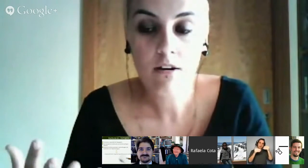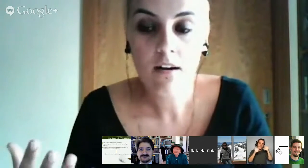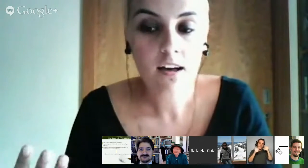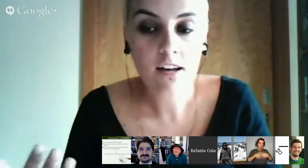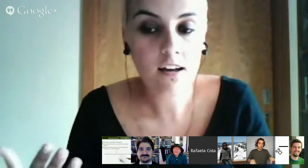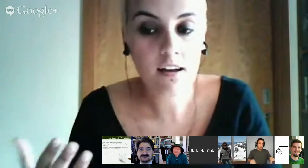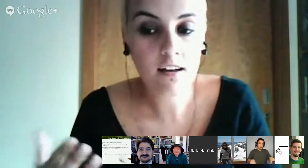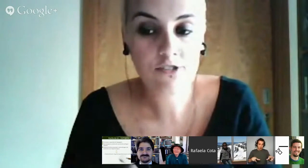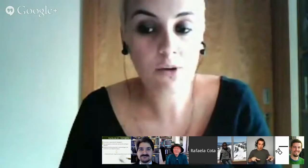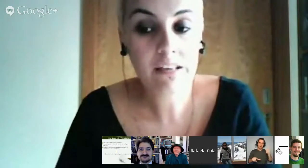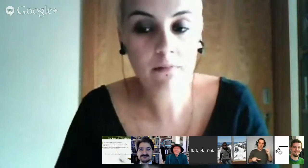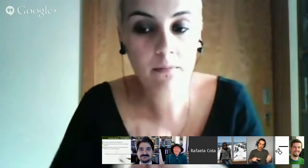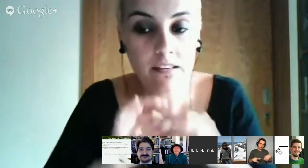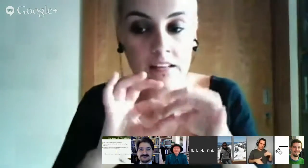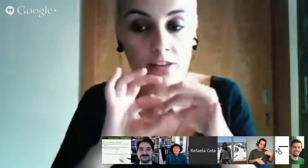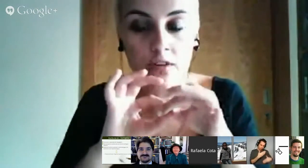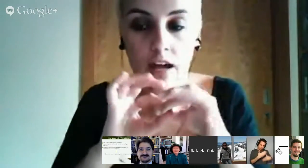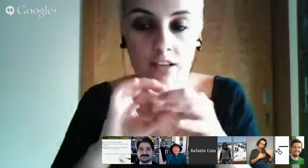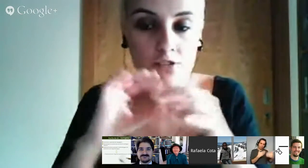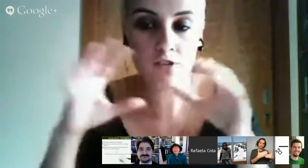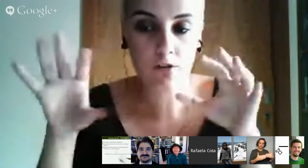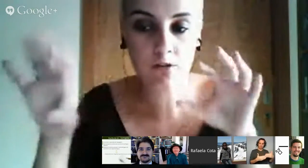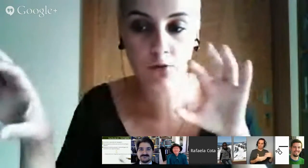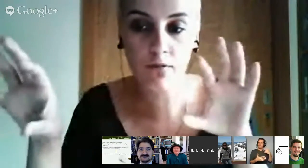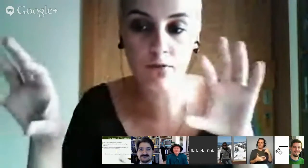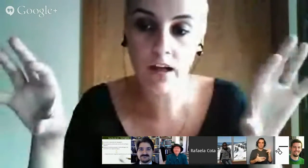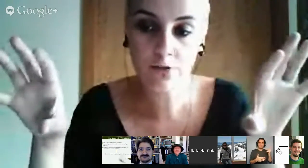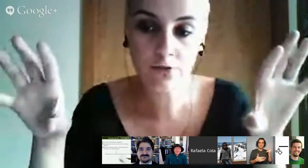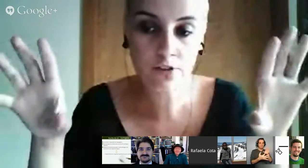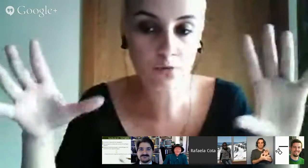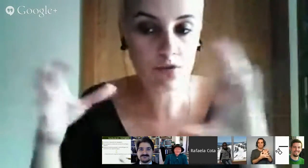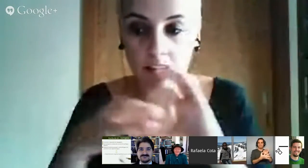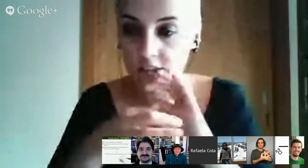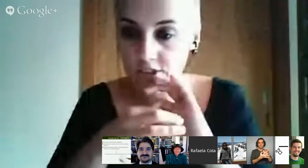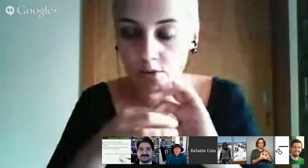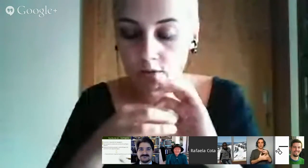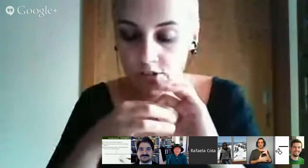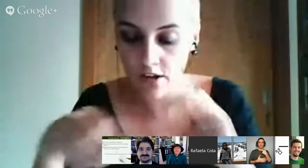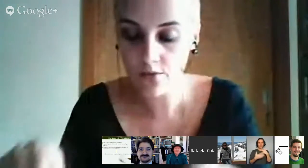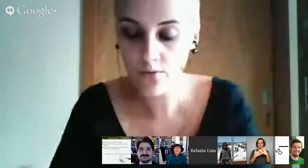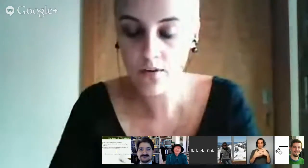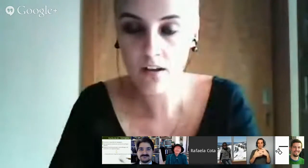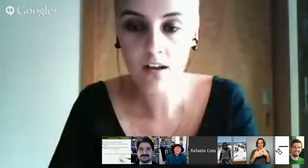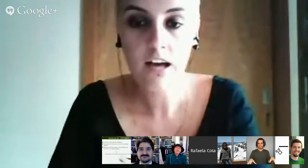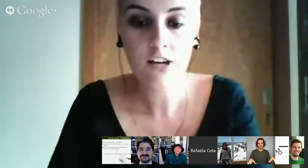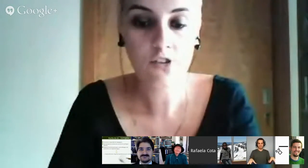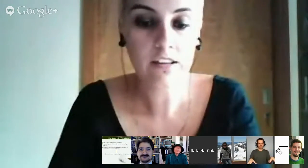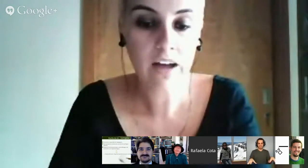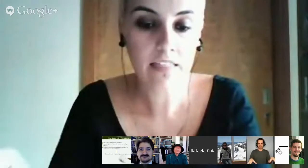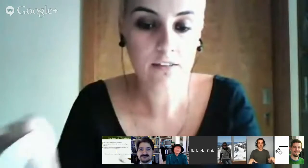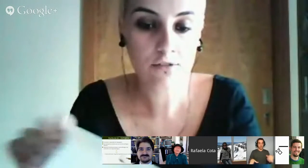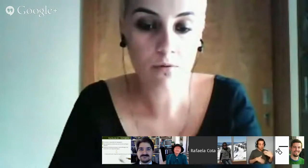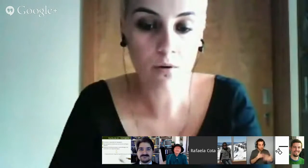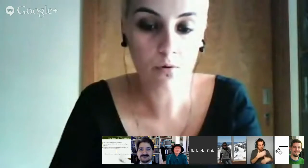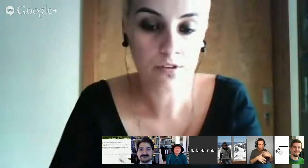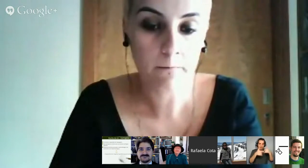intimamente relacionadas. Não se pode pôr uma no lado e outra no outro. Elas estão ligadas uma com a outra.